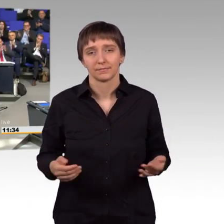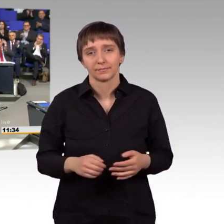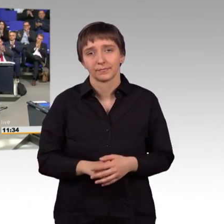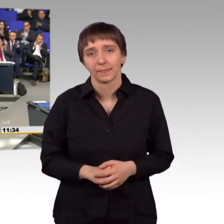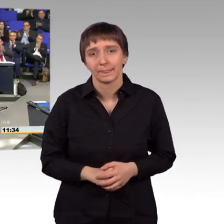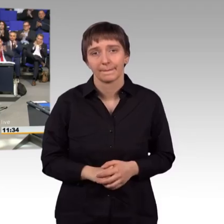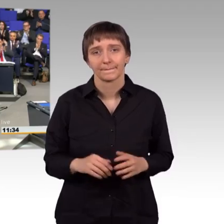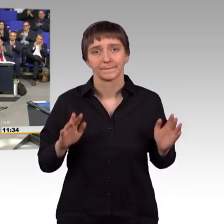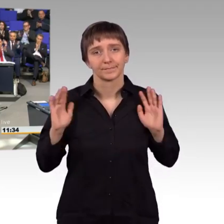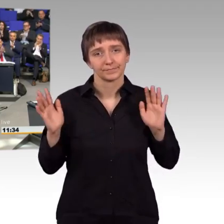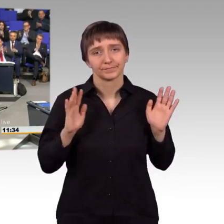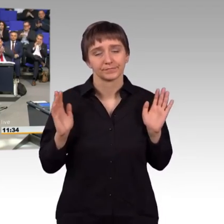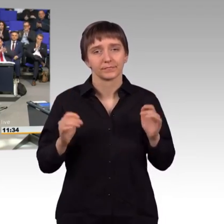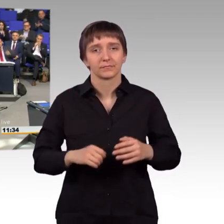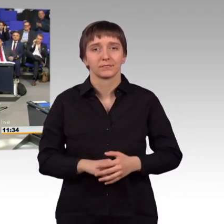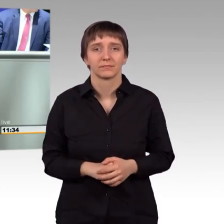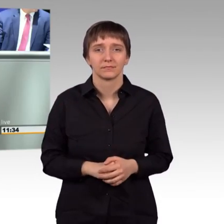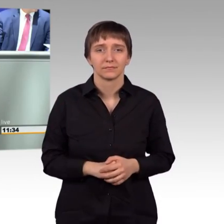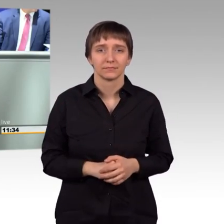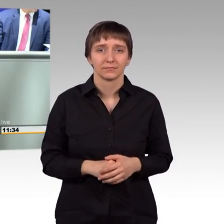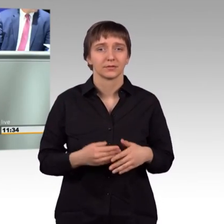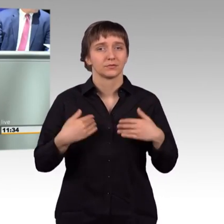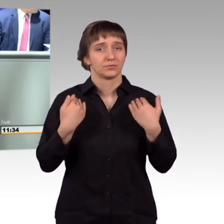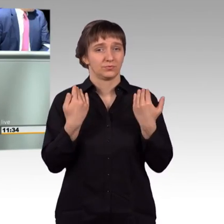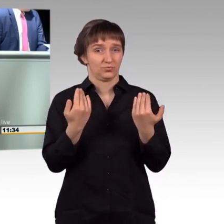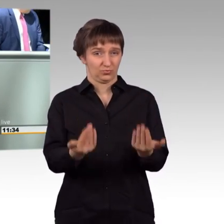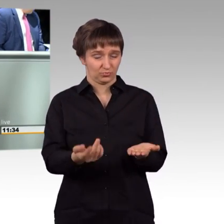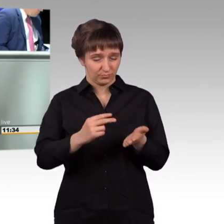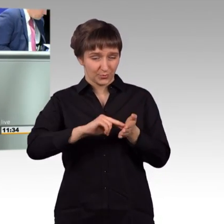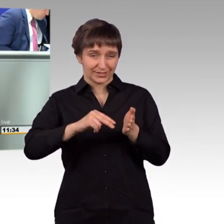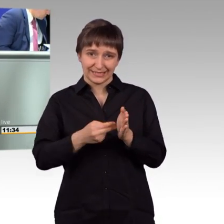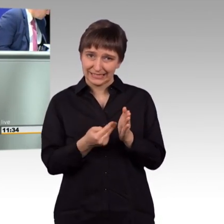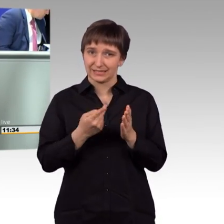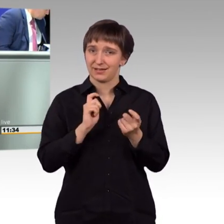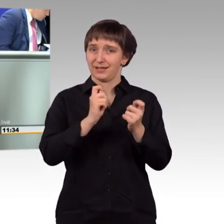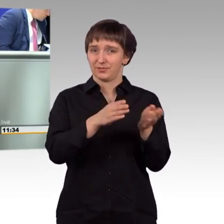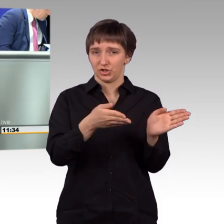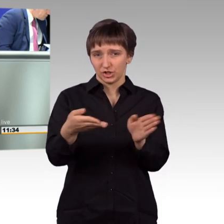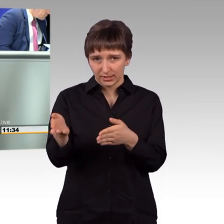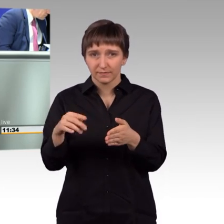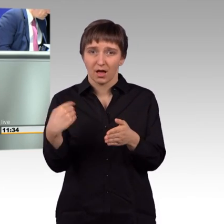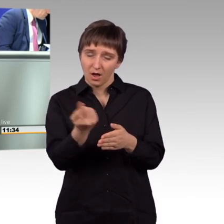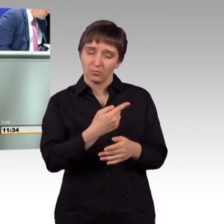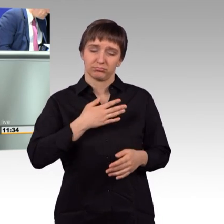das Ergebnis dieser verfehlten Politik, unterstützt von der Bundesregierung, hat auch unser Land dramatisch verändert.